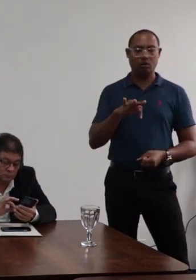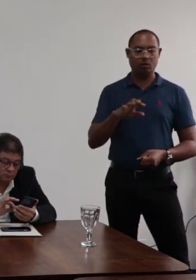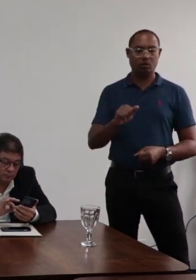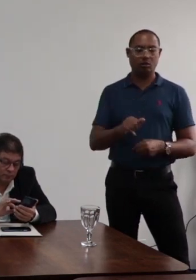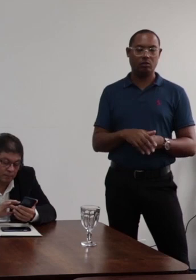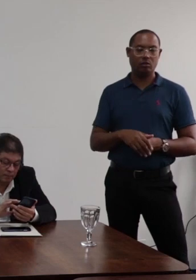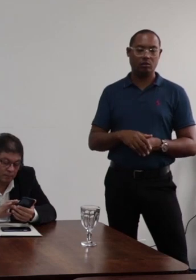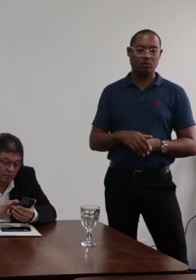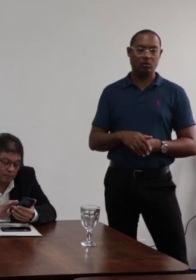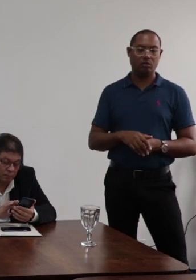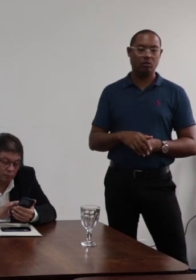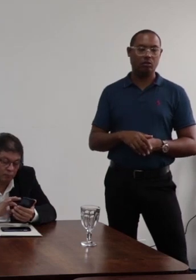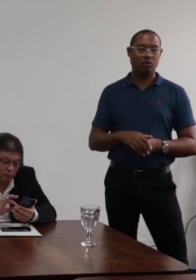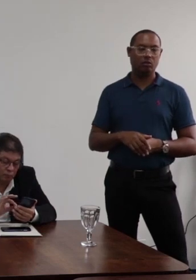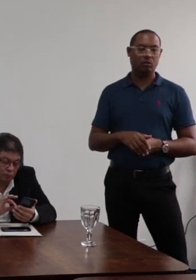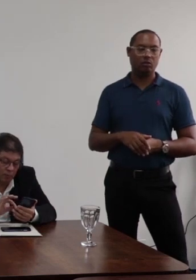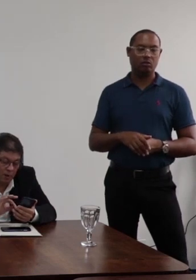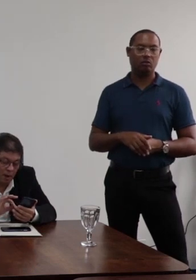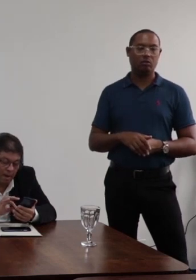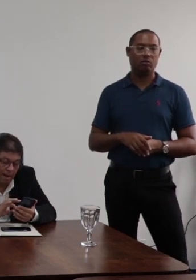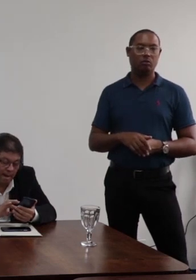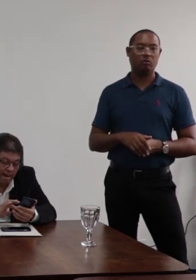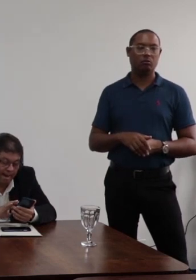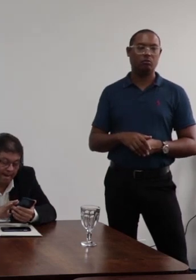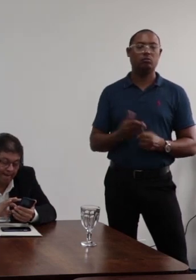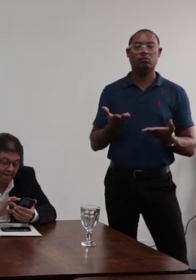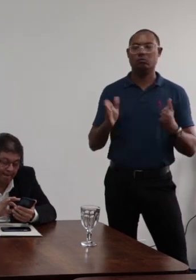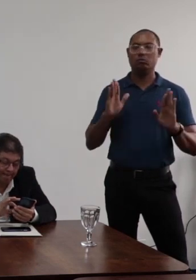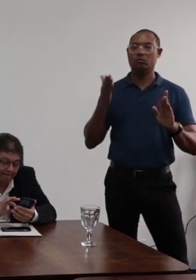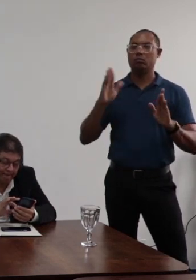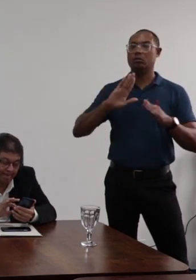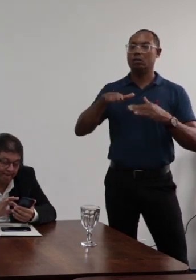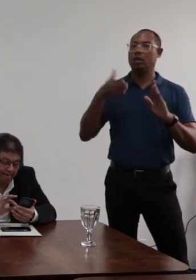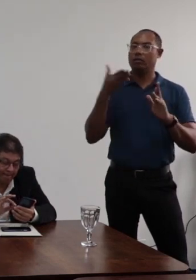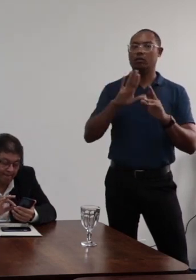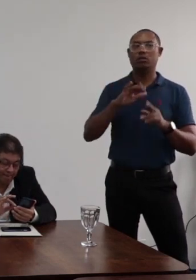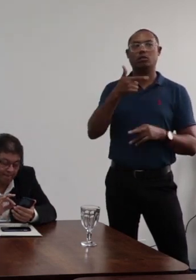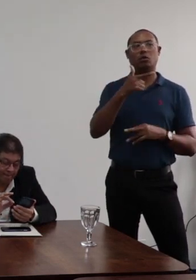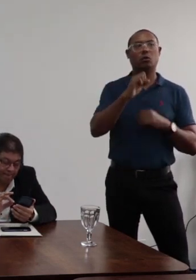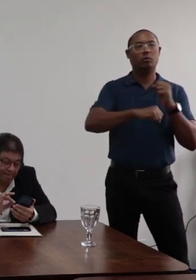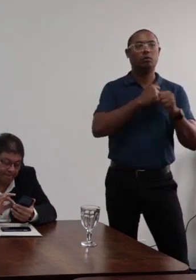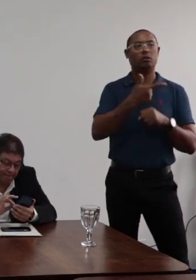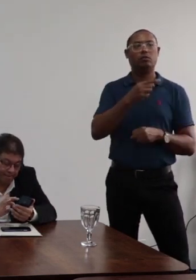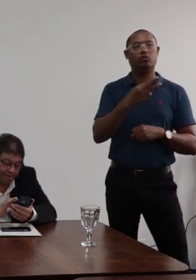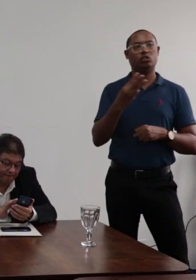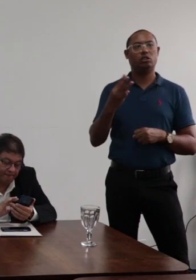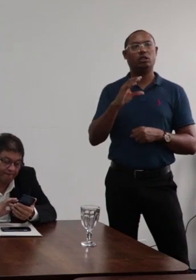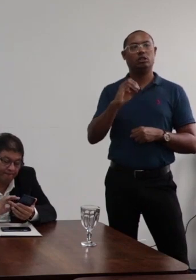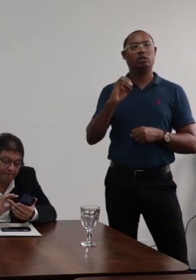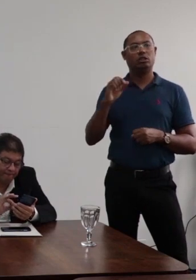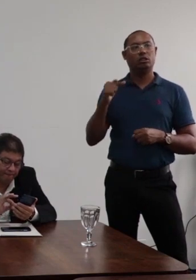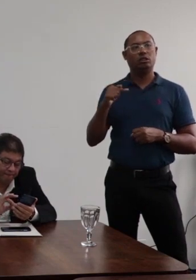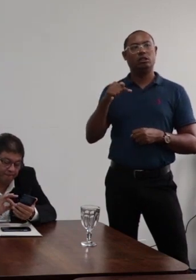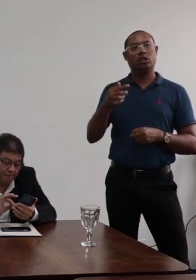desta minuta referente ao processo 23007